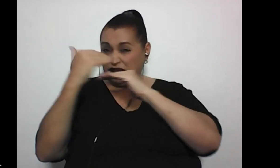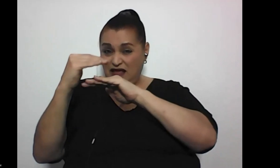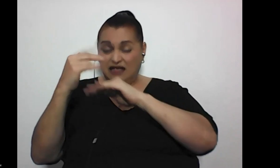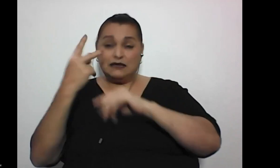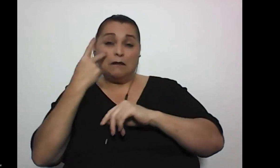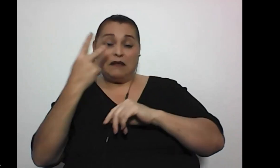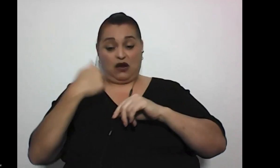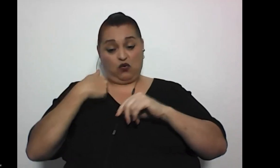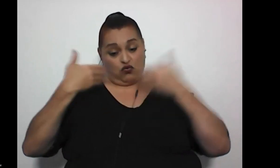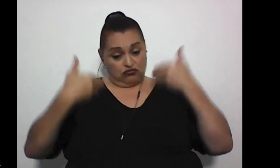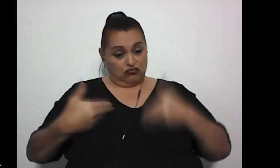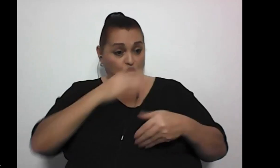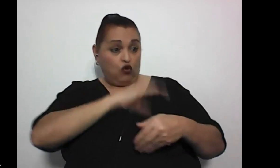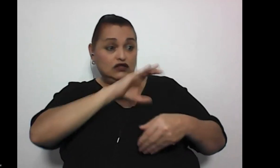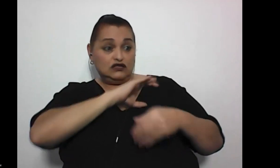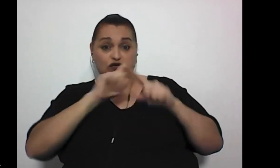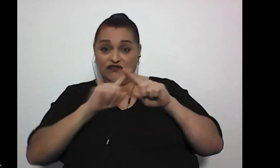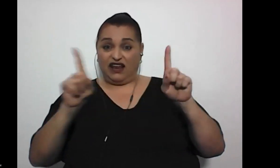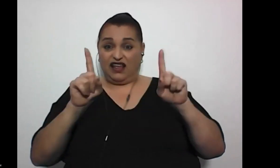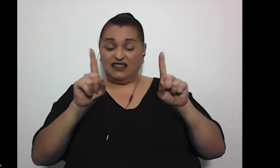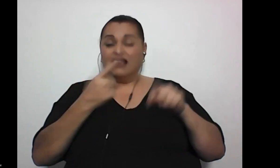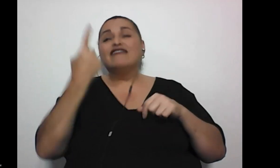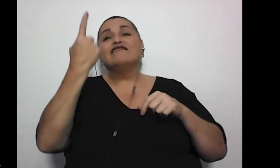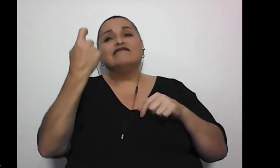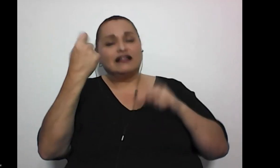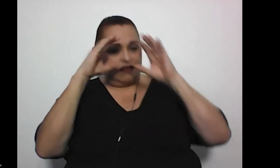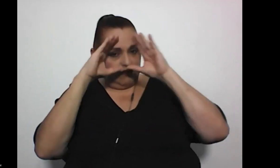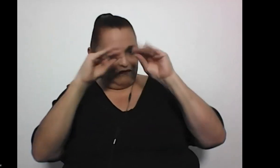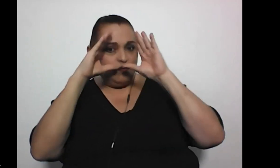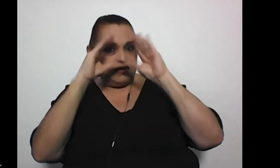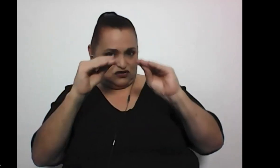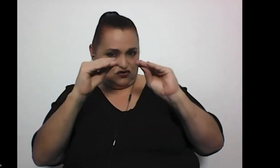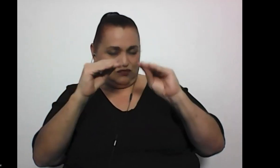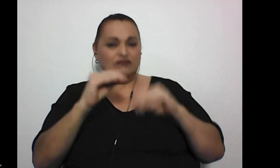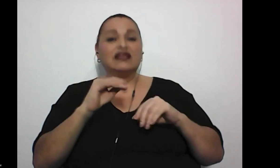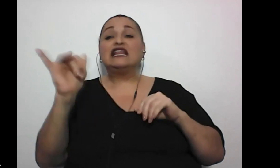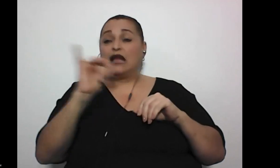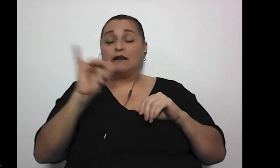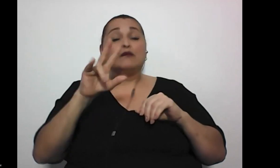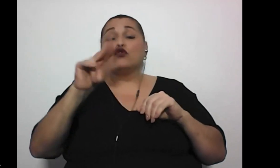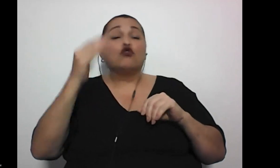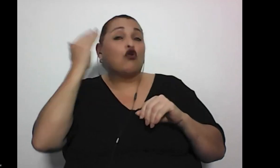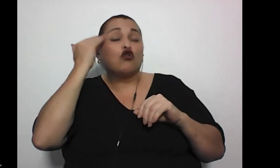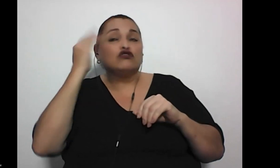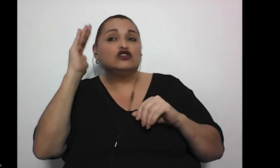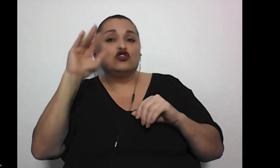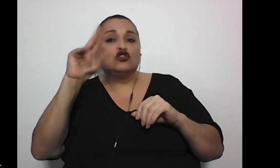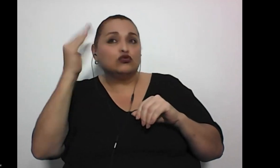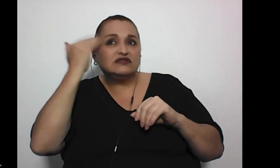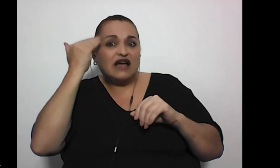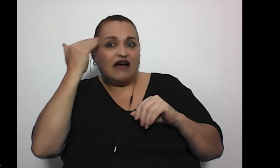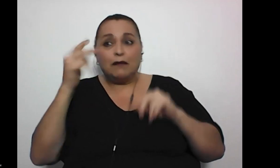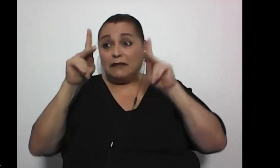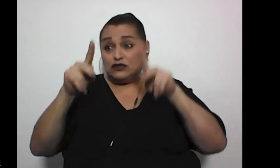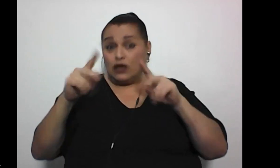al verlo a uno con una condición diferente, es por falta de información y propiamente por desconocimiento, yo creo que si las personas se